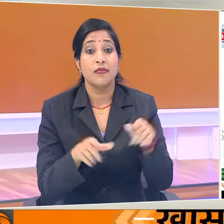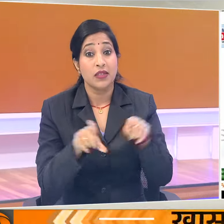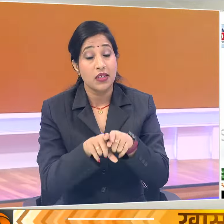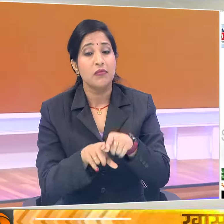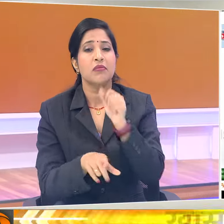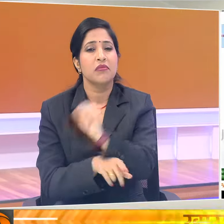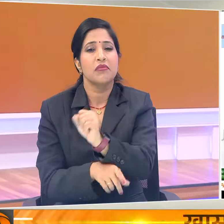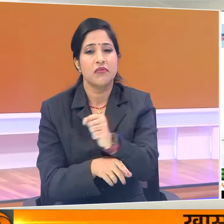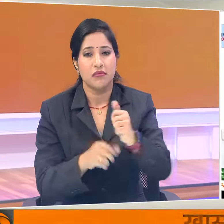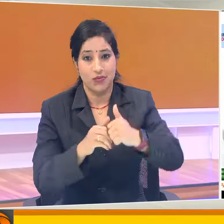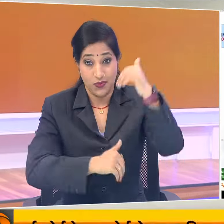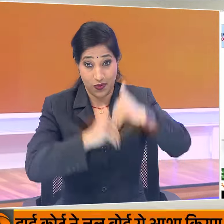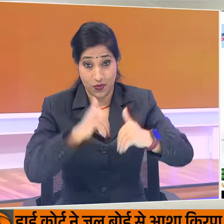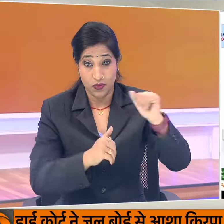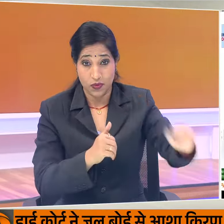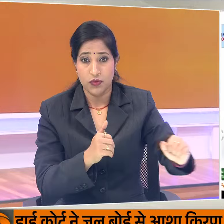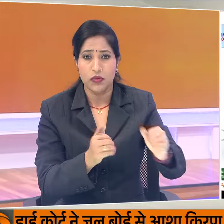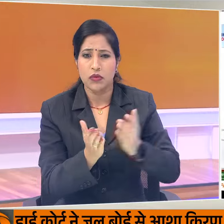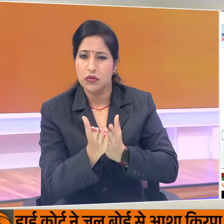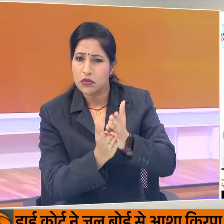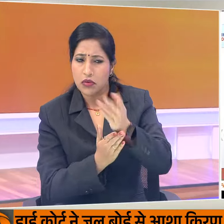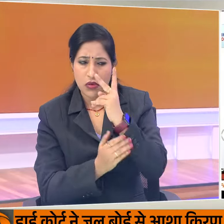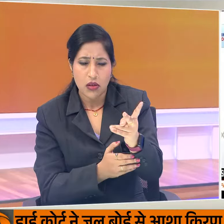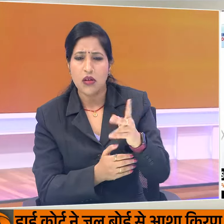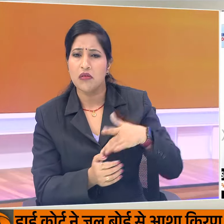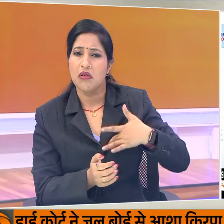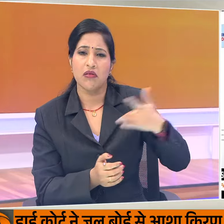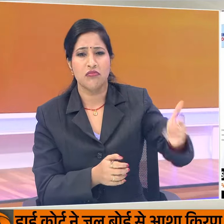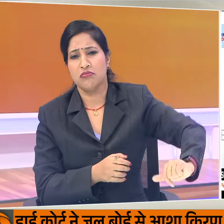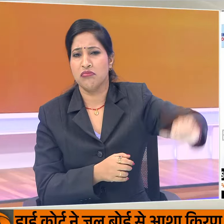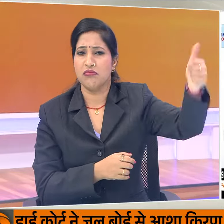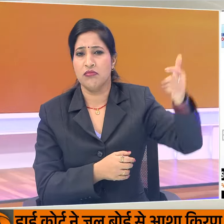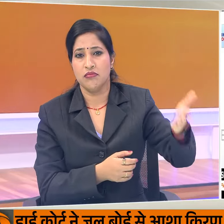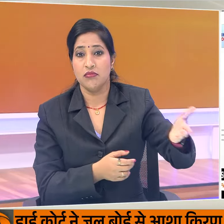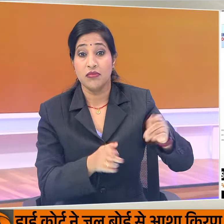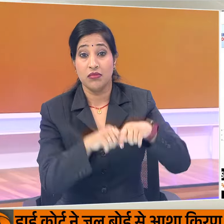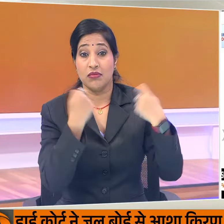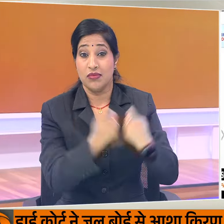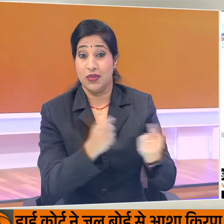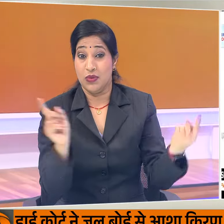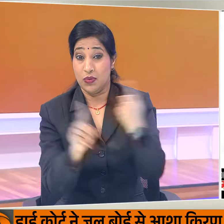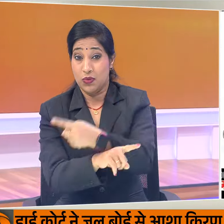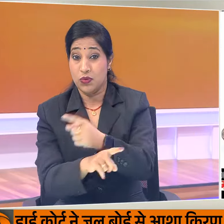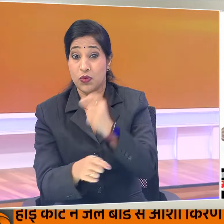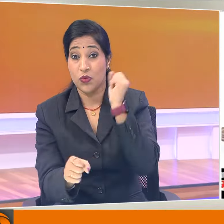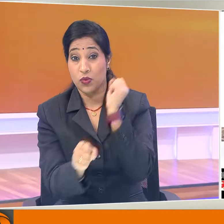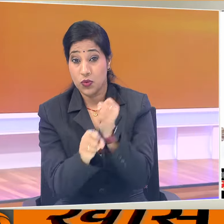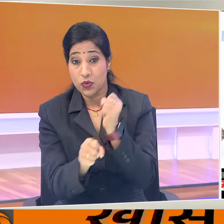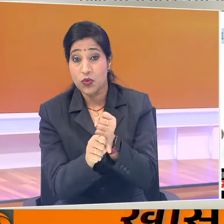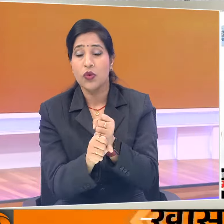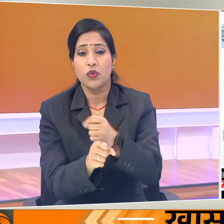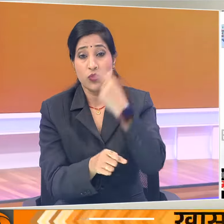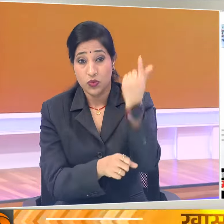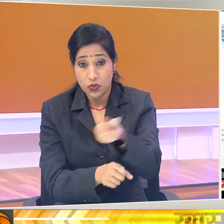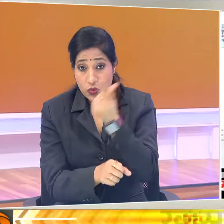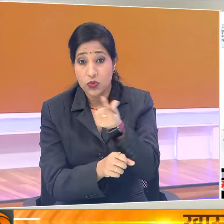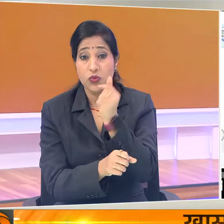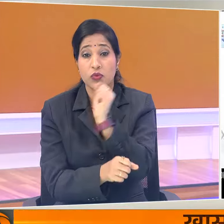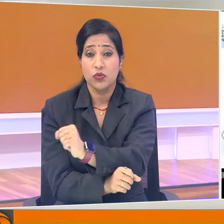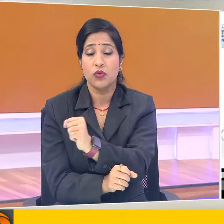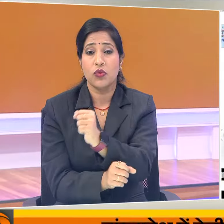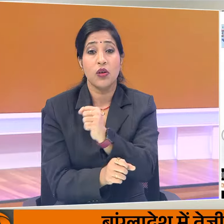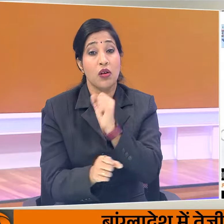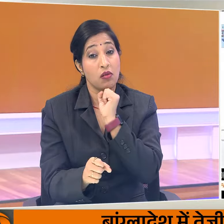वज़े से चुनावों को एक तरफा माना जा रहा था। विपक्षेदल सरकारी संस्थाओं के दुरूपयोग